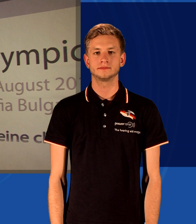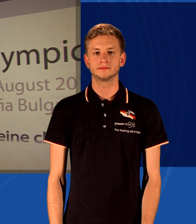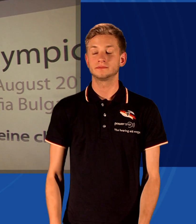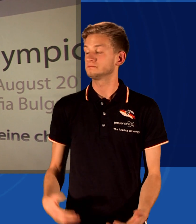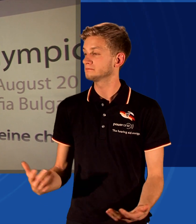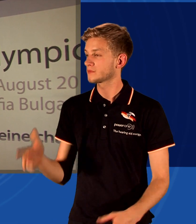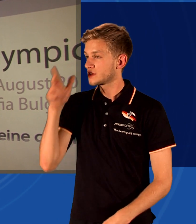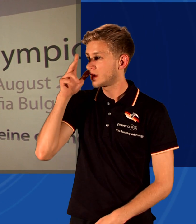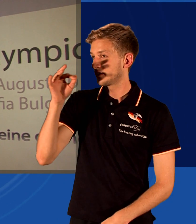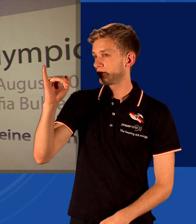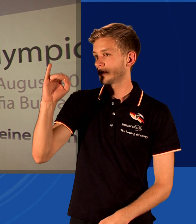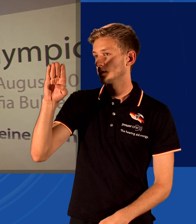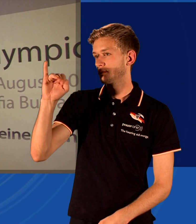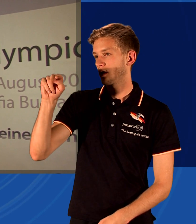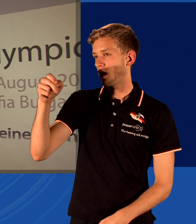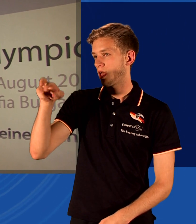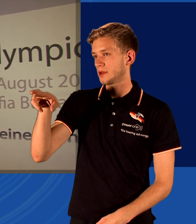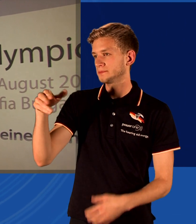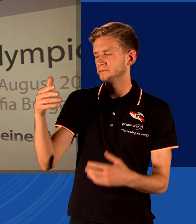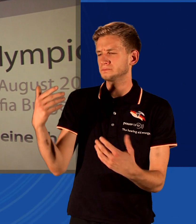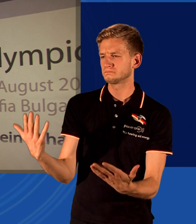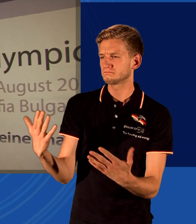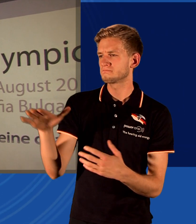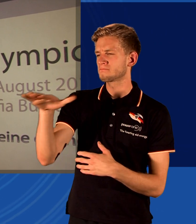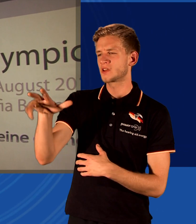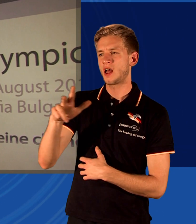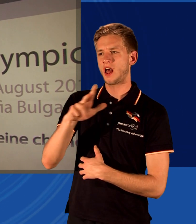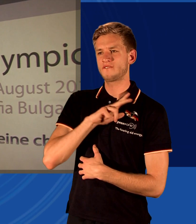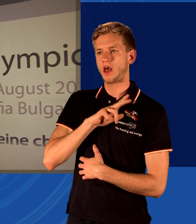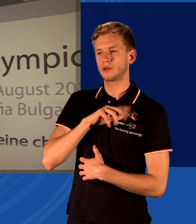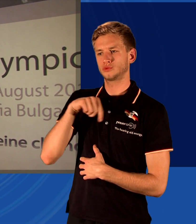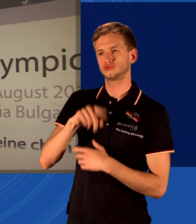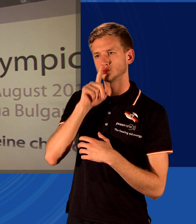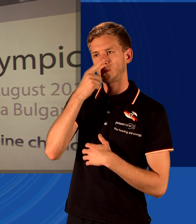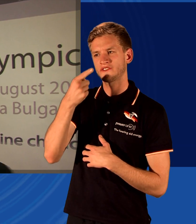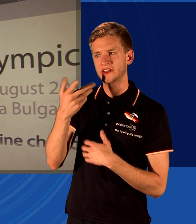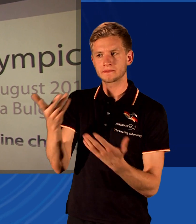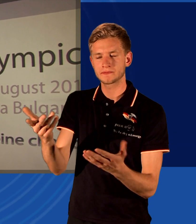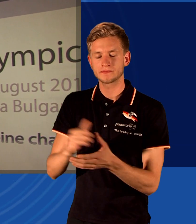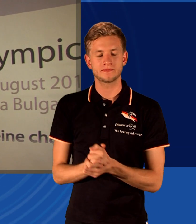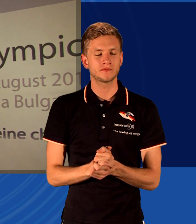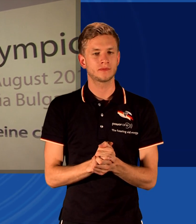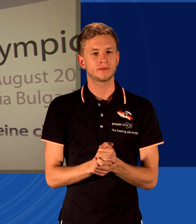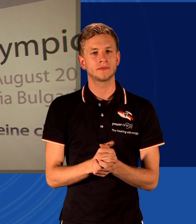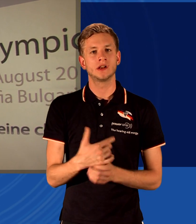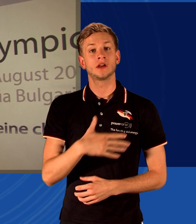Herr Fiebiger, wie sieht es aus? Mit welchen Erwartungen sind Sie hier nach Sofia gekommen? Ja, bevor ich meine Erwartungen hier